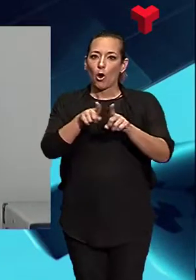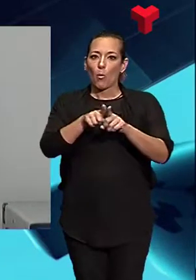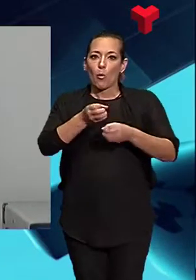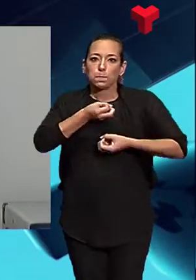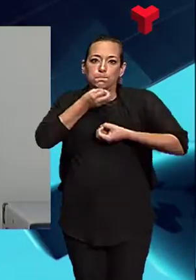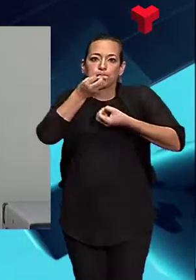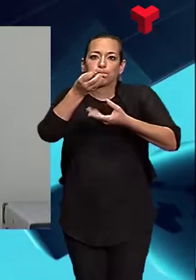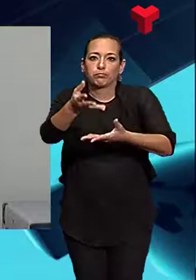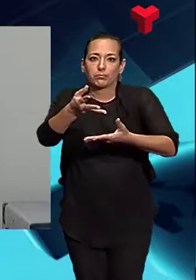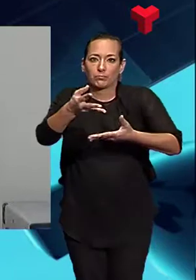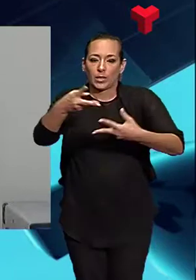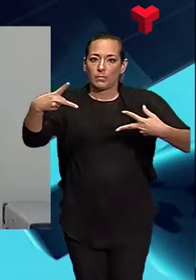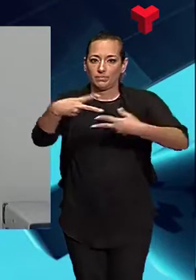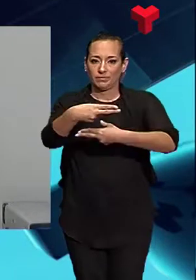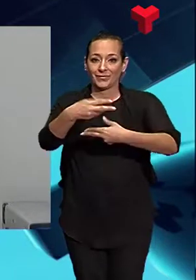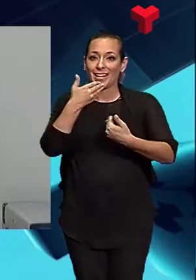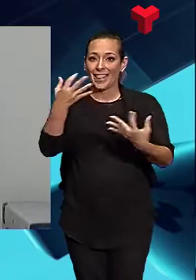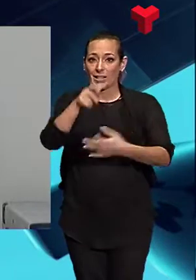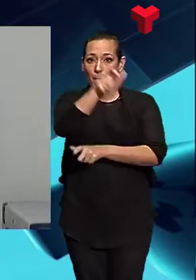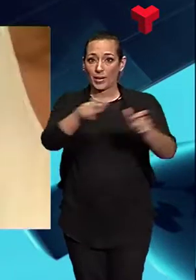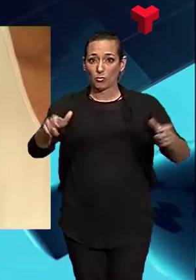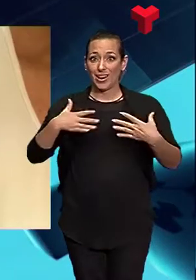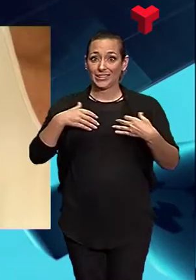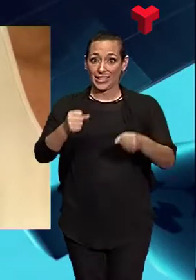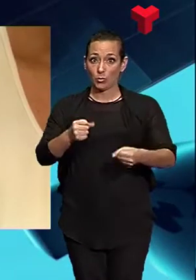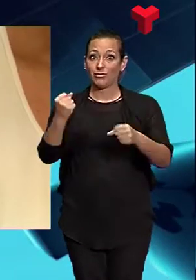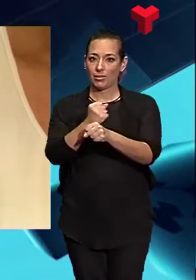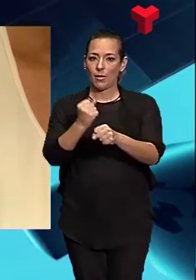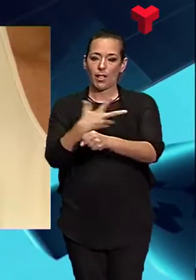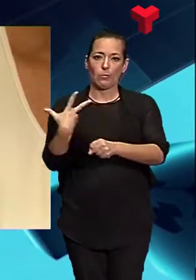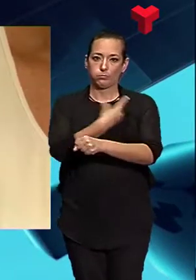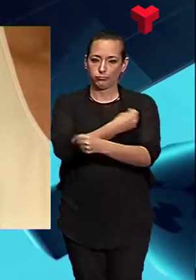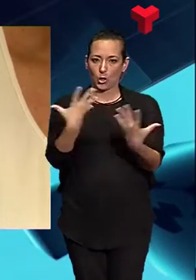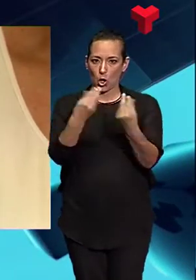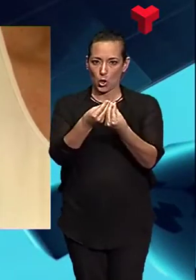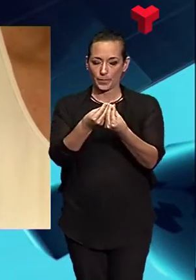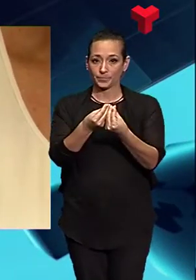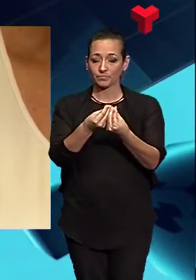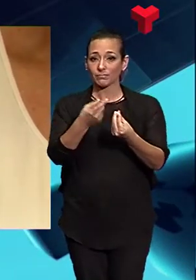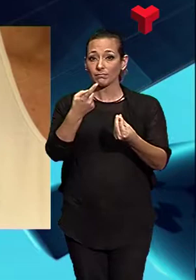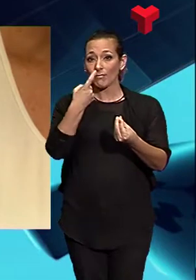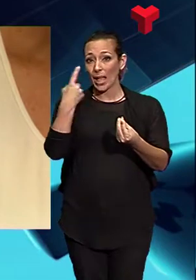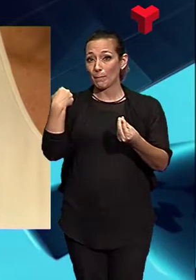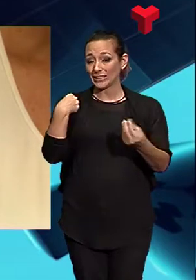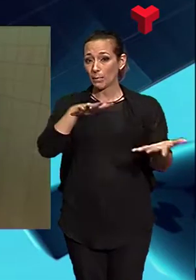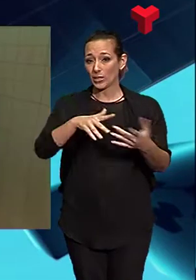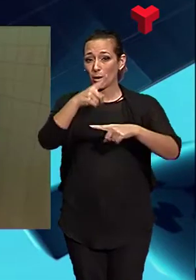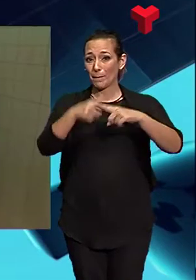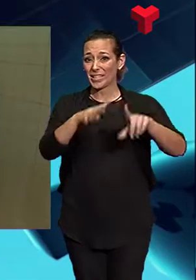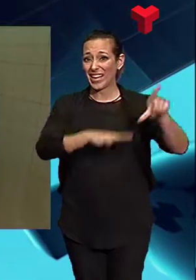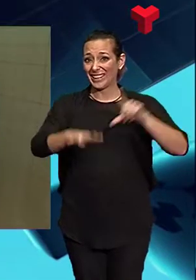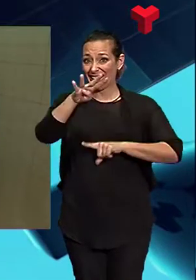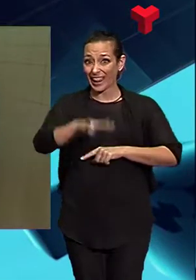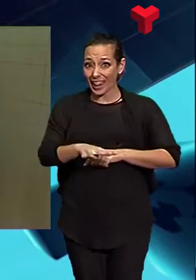a través de vacunar els sanitaris. En l'anterior campanya, la mutua va superar la mitjana catalana i el 33